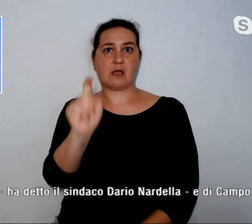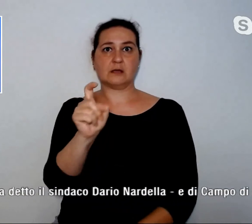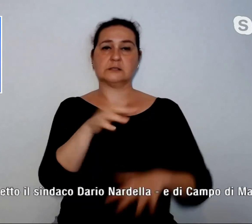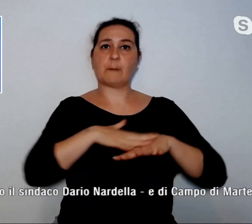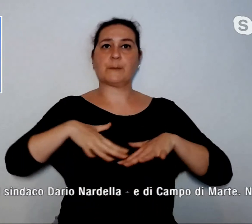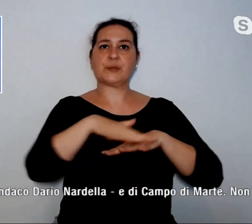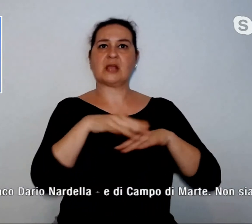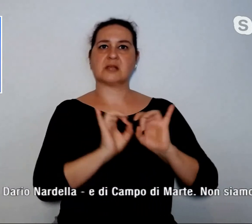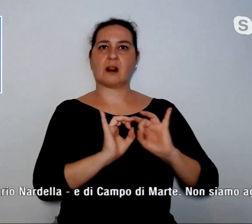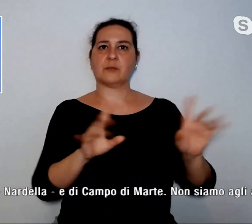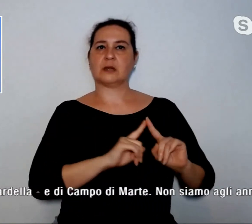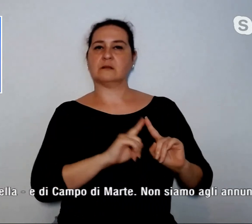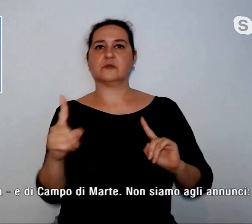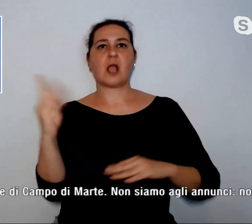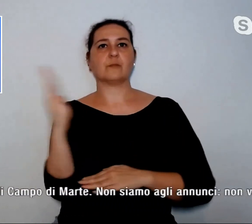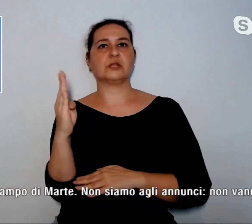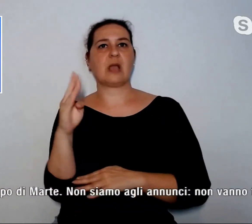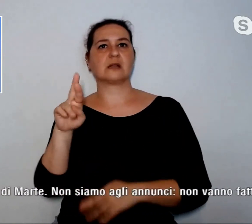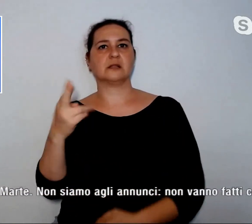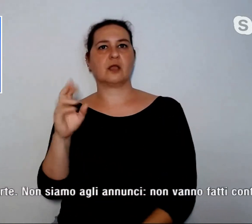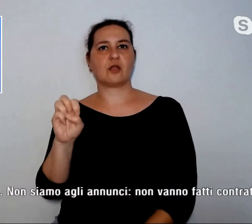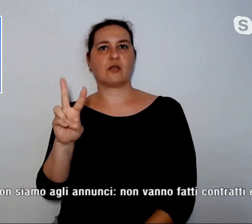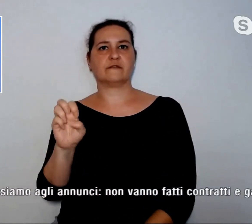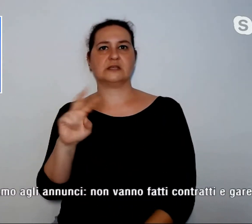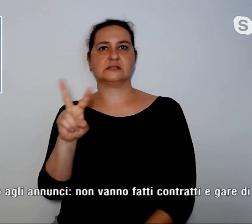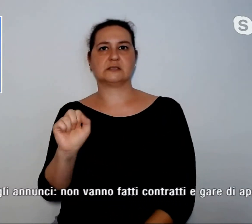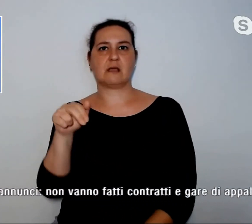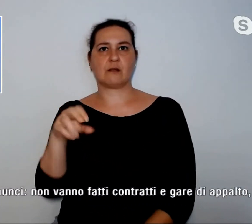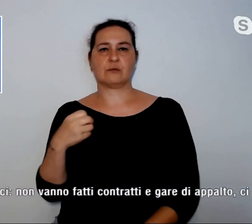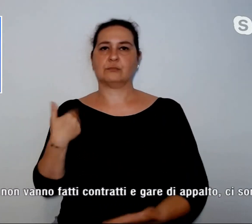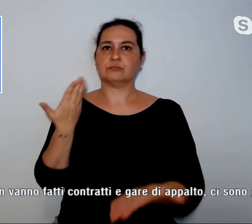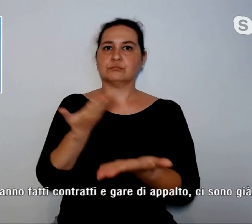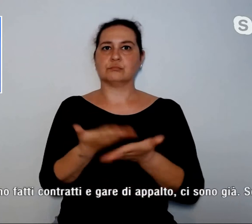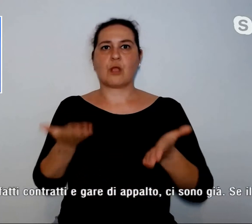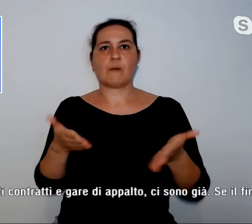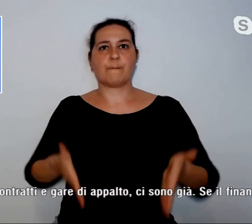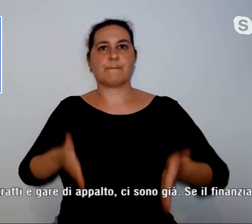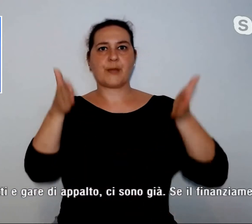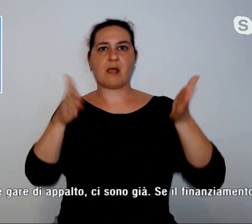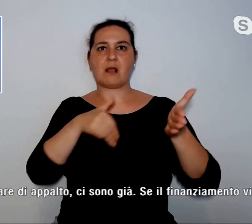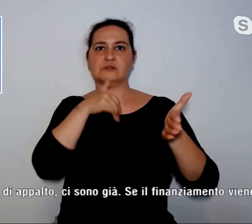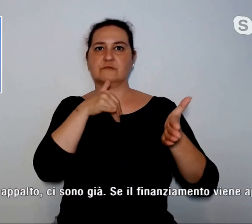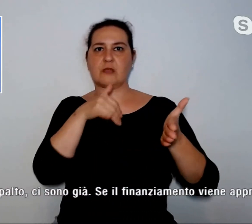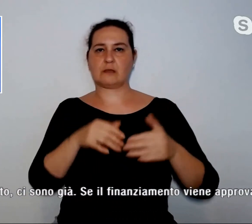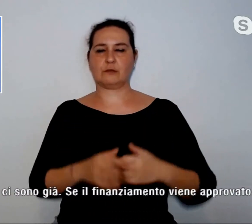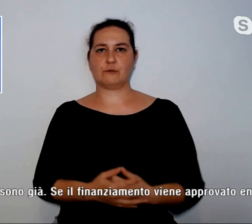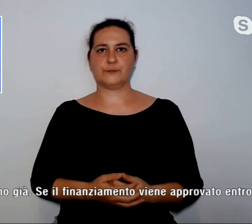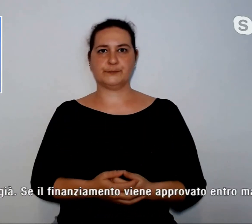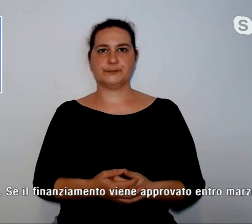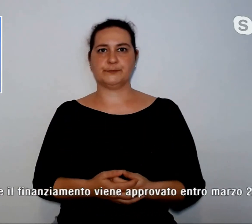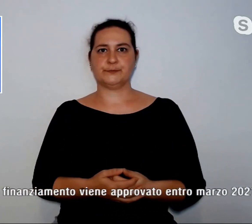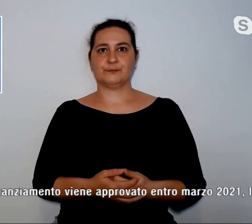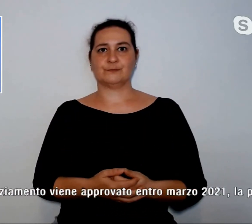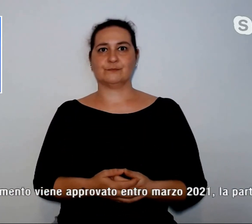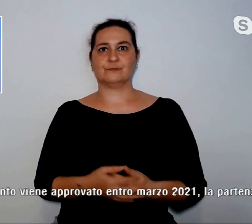-Rovezzano, che è stato presentato oggi in Palazzo Vecchio. È la linea dello